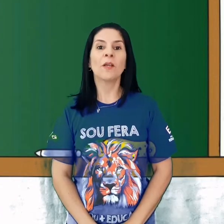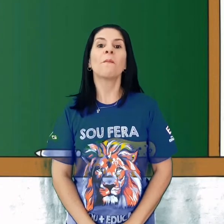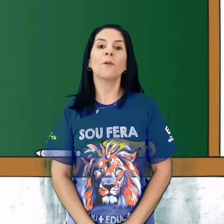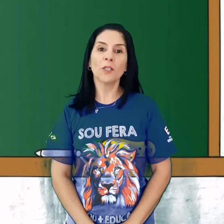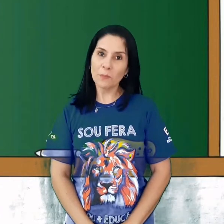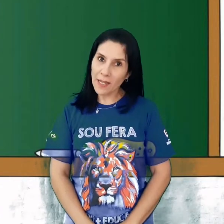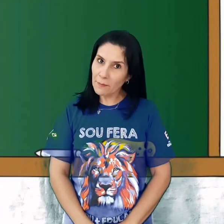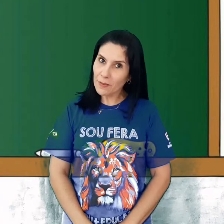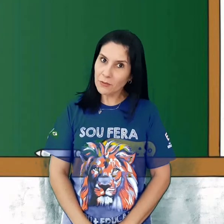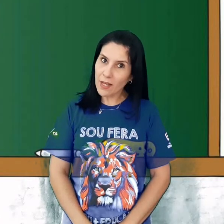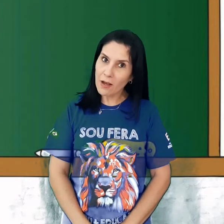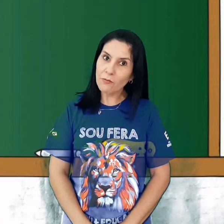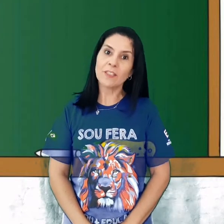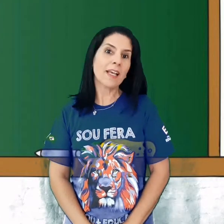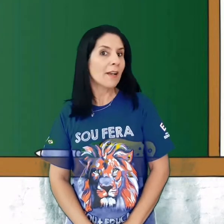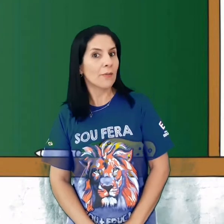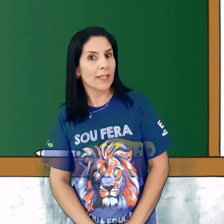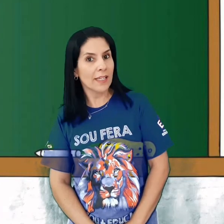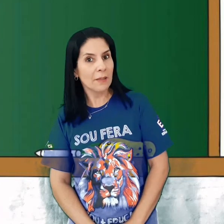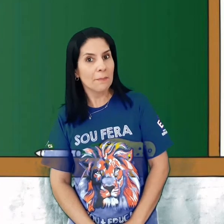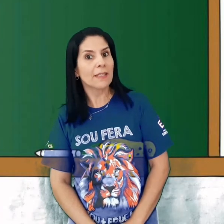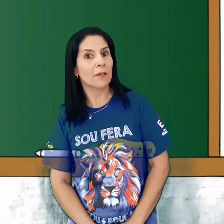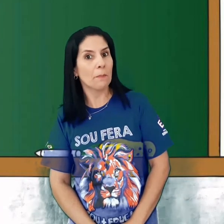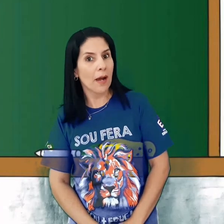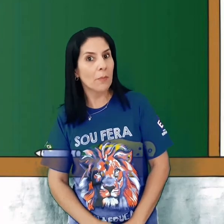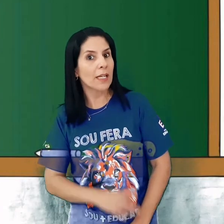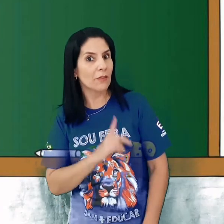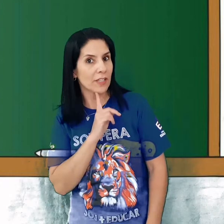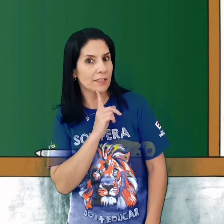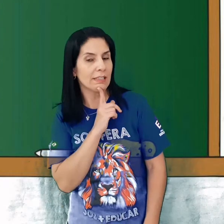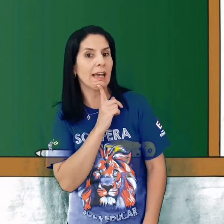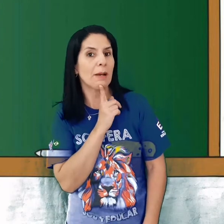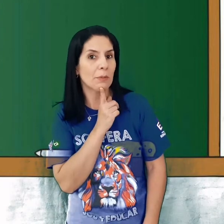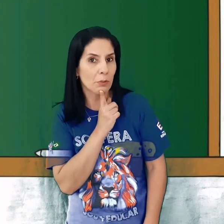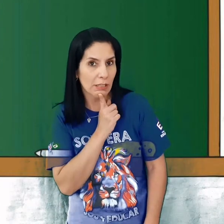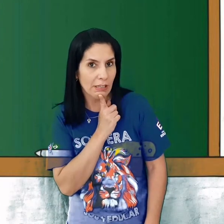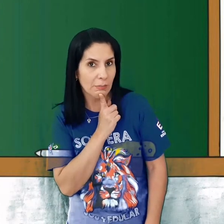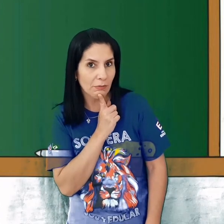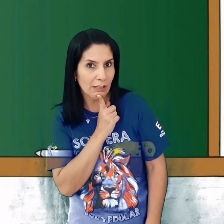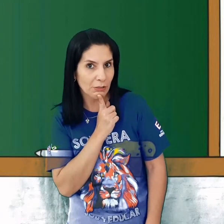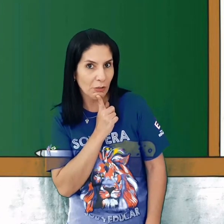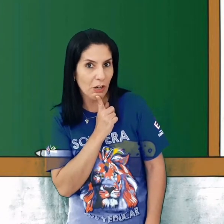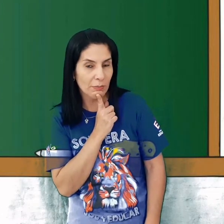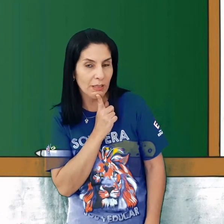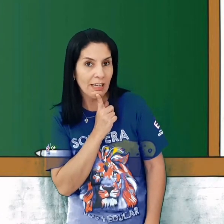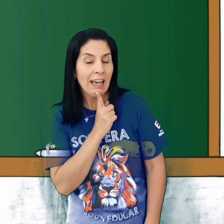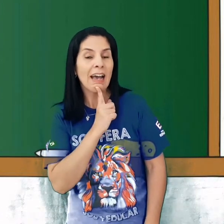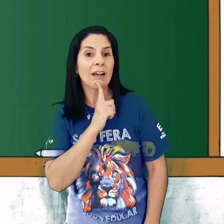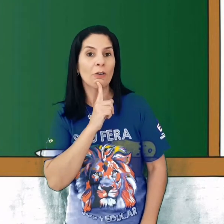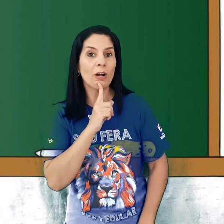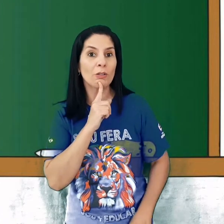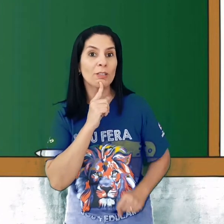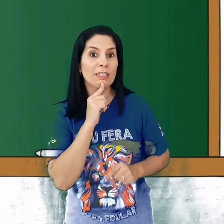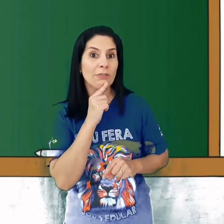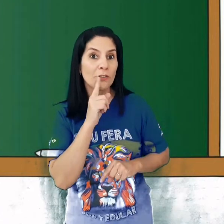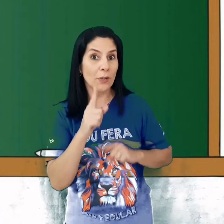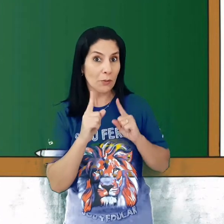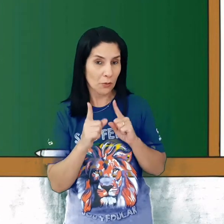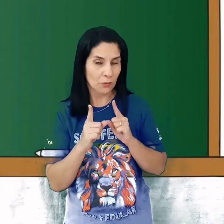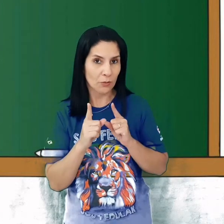Muito bem, pessoal. Fizeram aí, bateram palma cada vez que abre a boquinha para falar o seu nome? Agora, o desafio é outro.